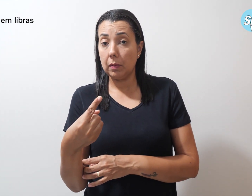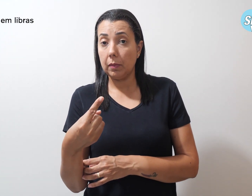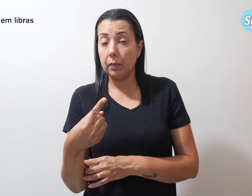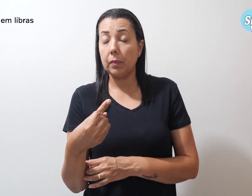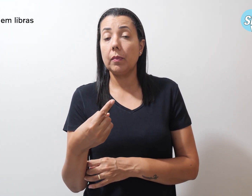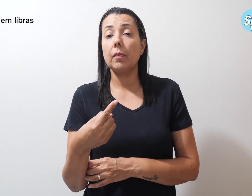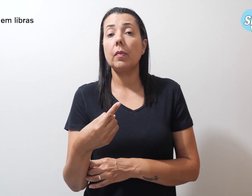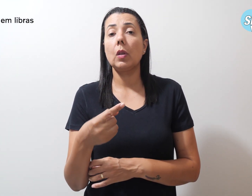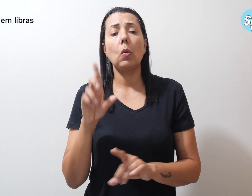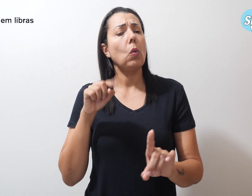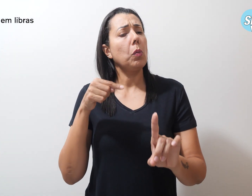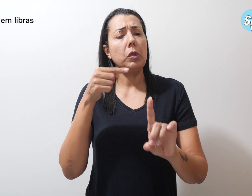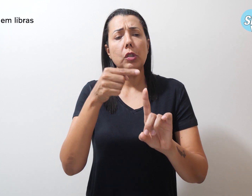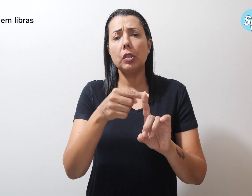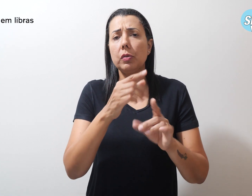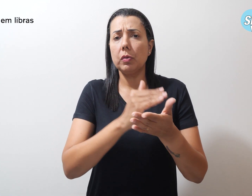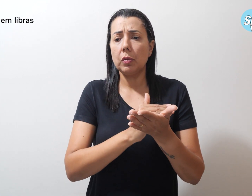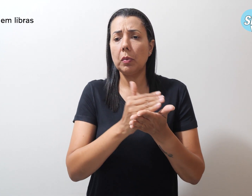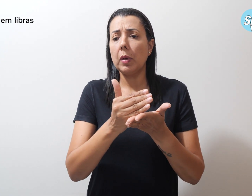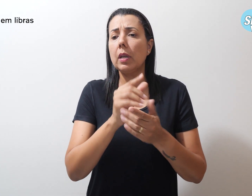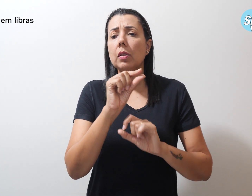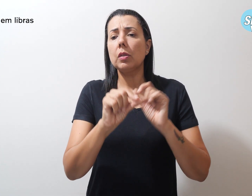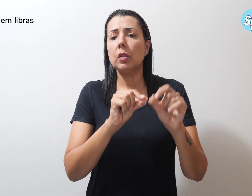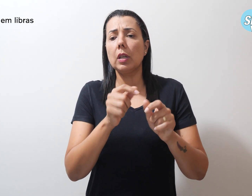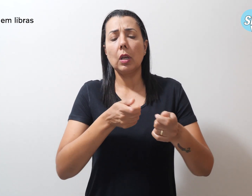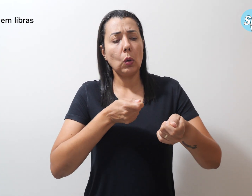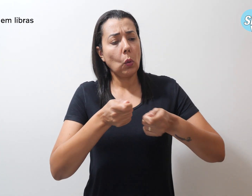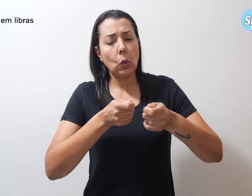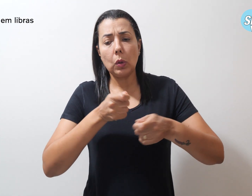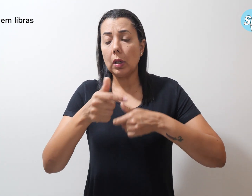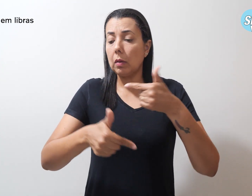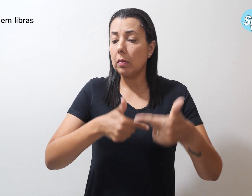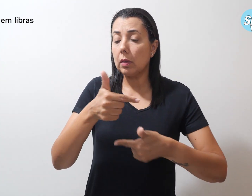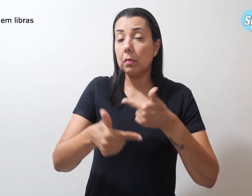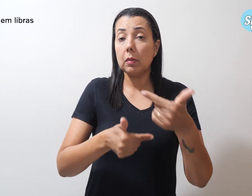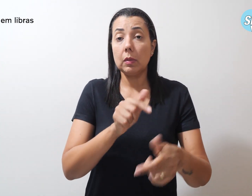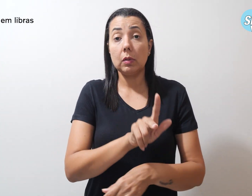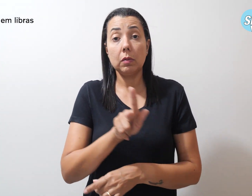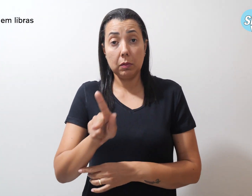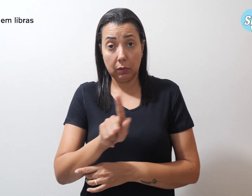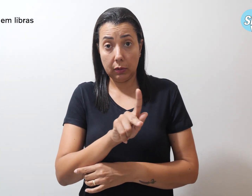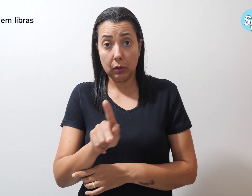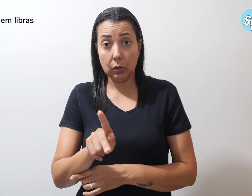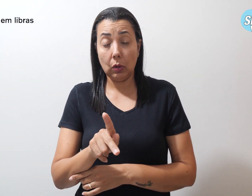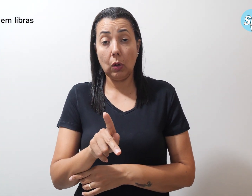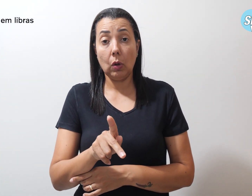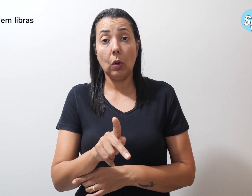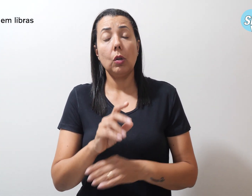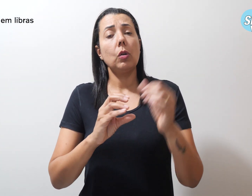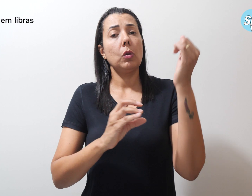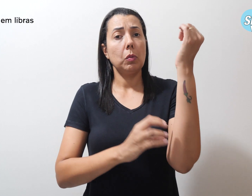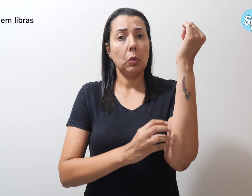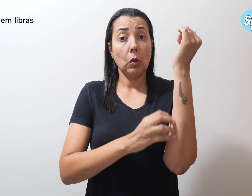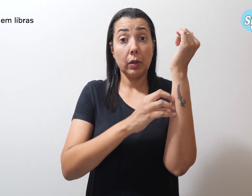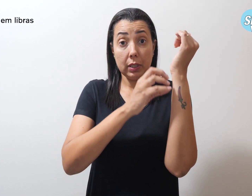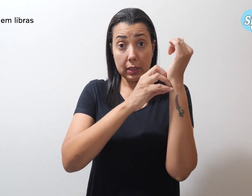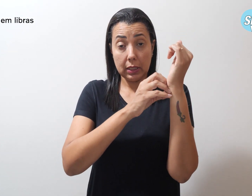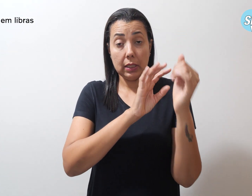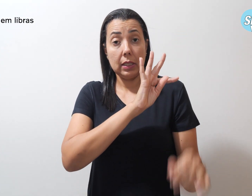o objetivo inicial de controlar o trabalho do docente de forma burocrática e técnica, ou